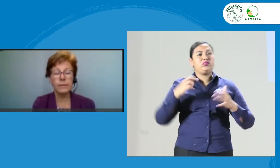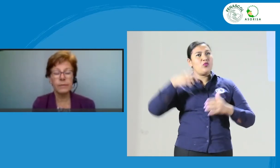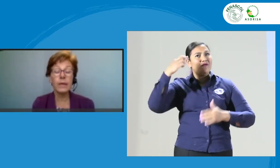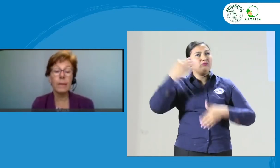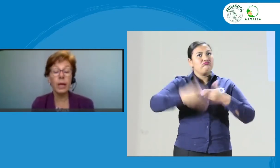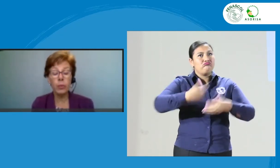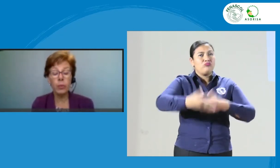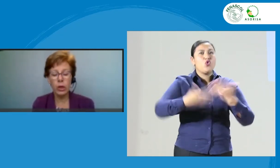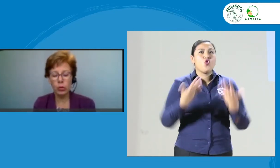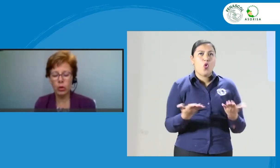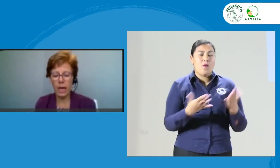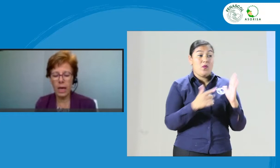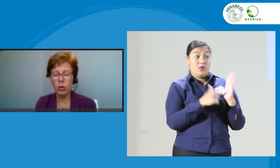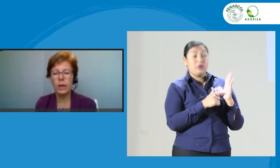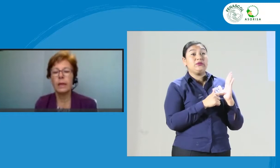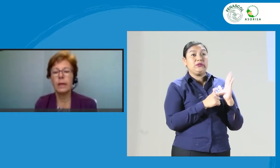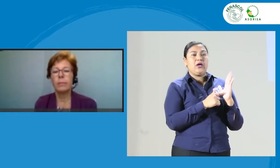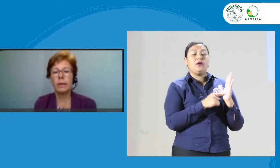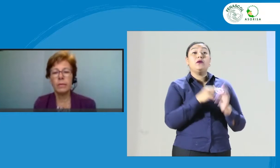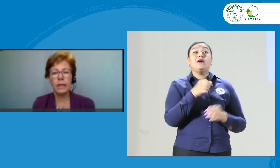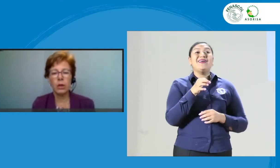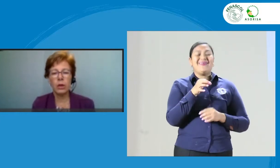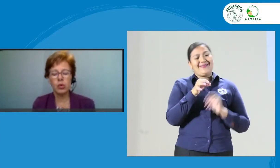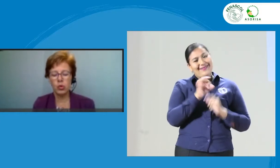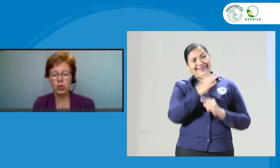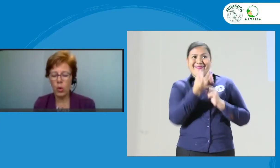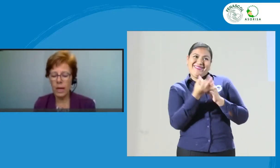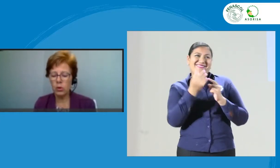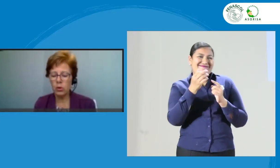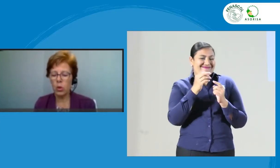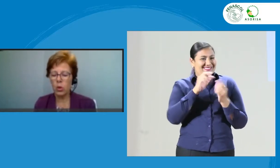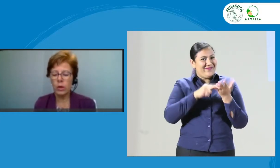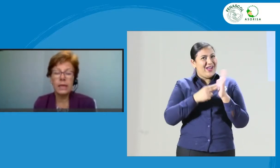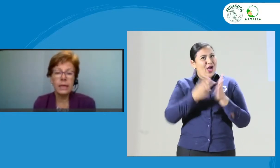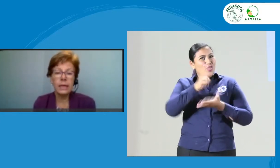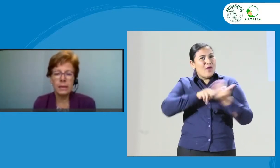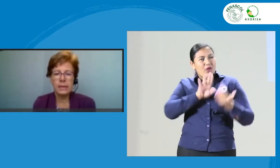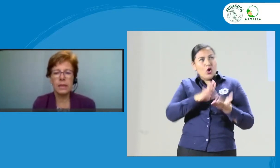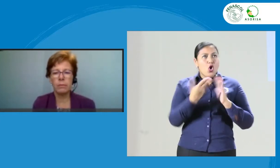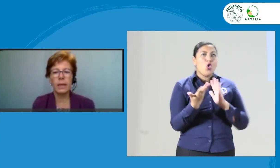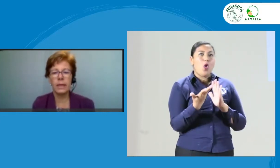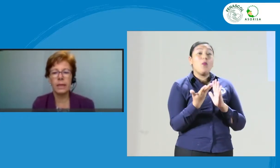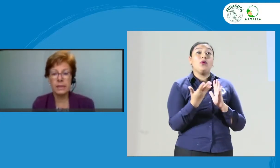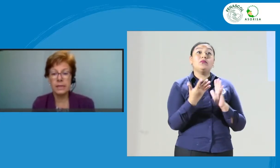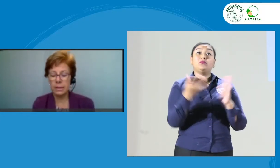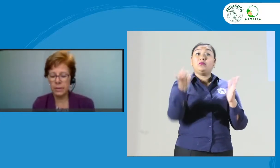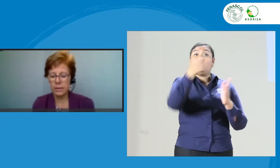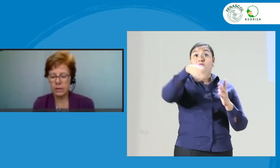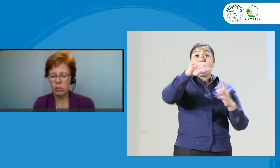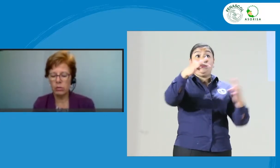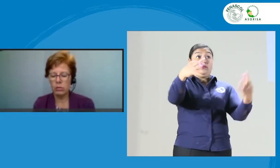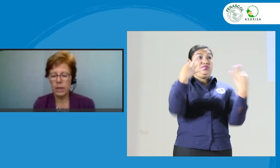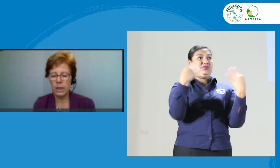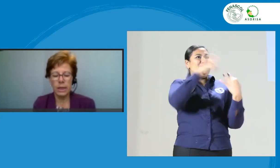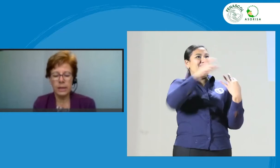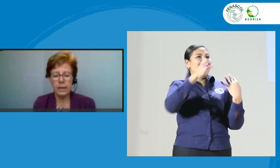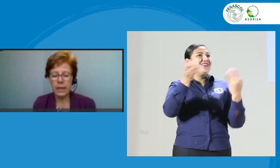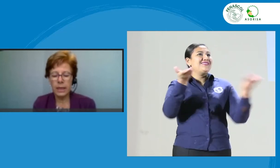Pero, por el otro lado, permite que los usuarios o clientes que emplean este servicio tengan